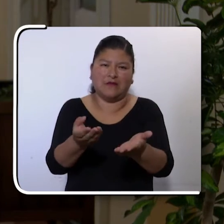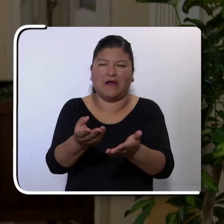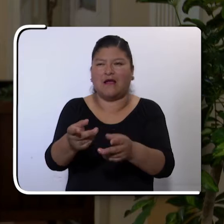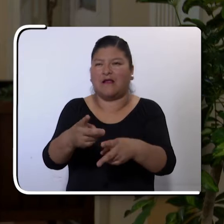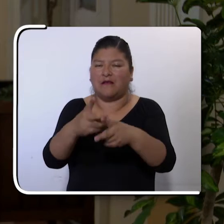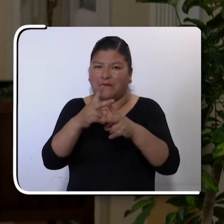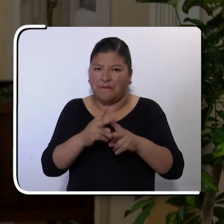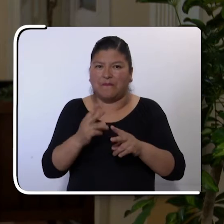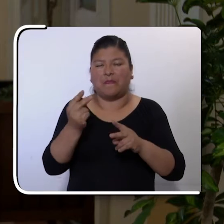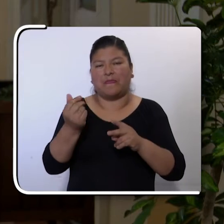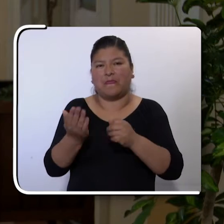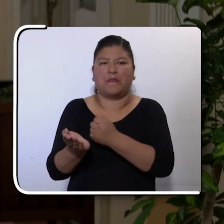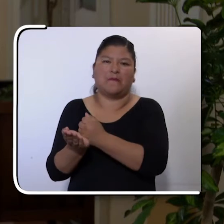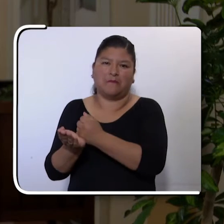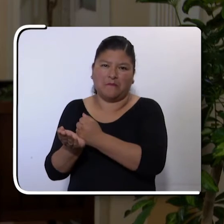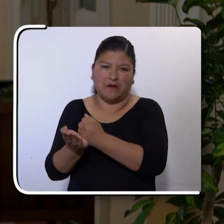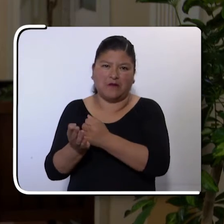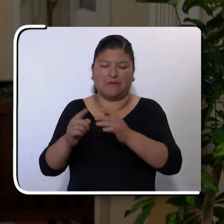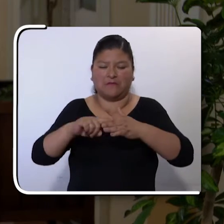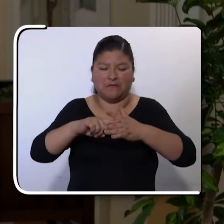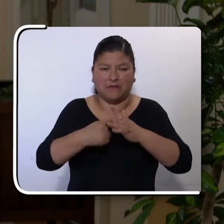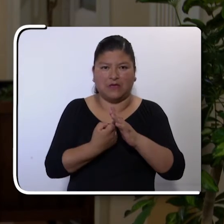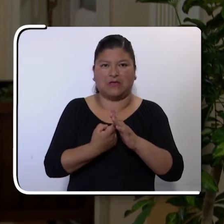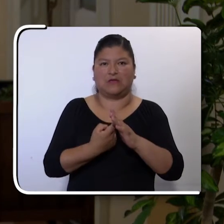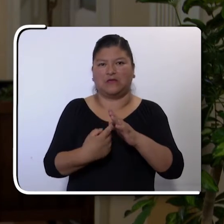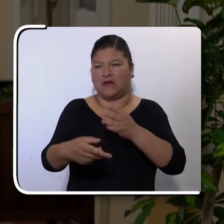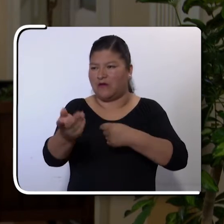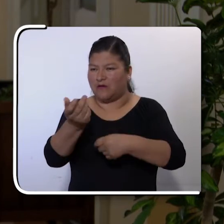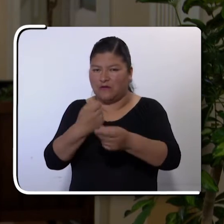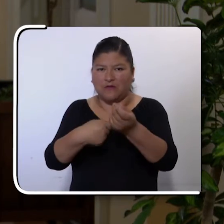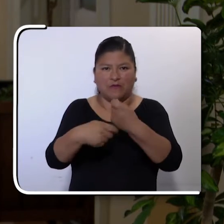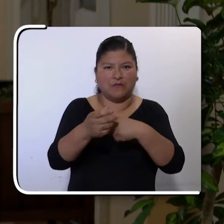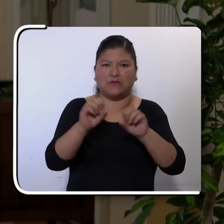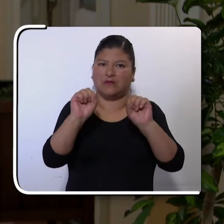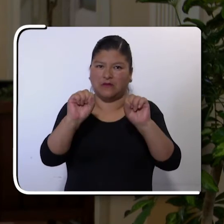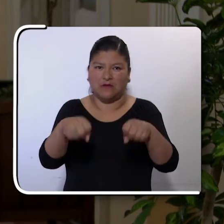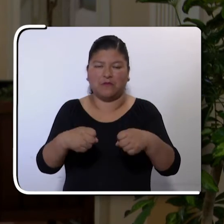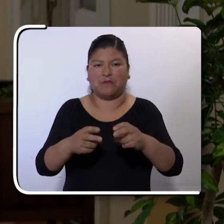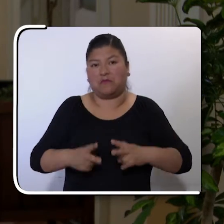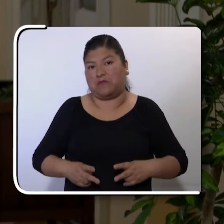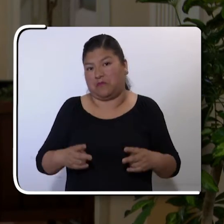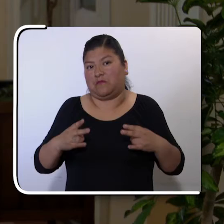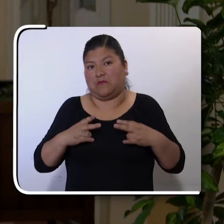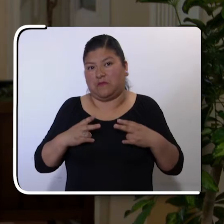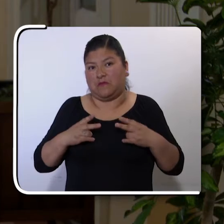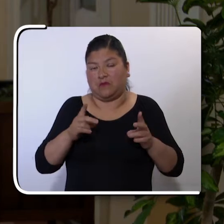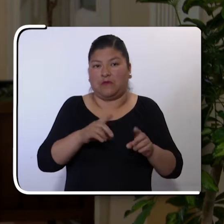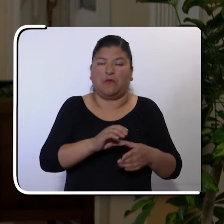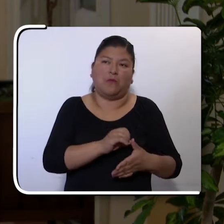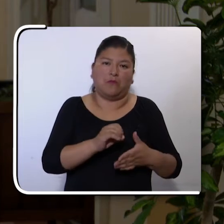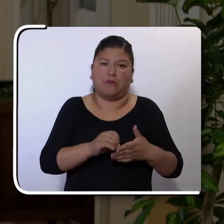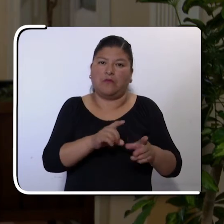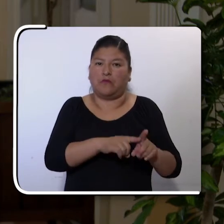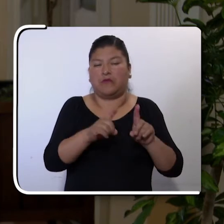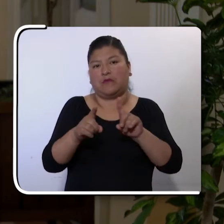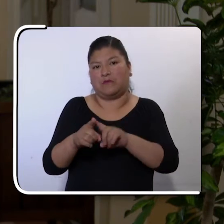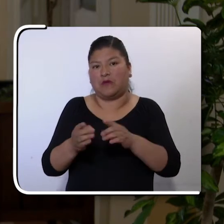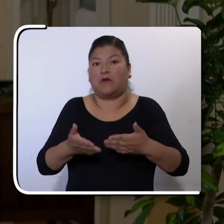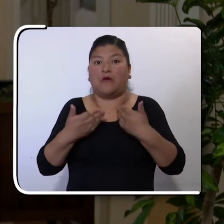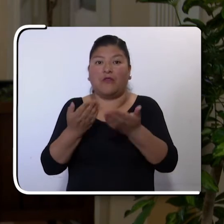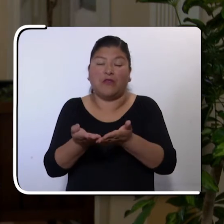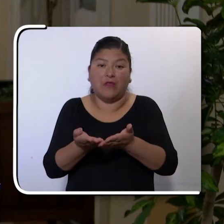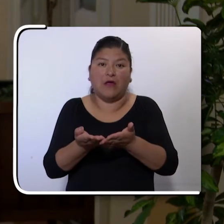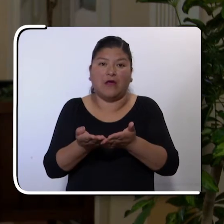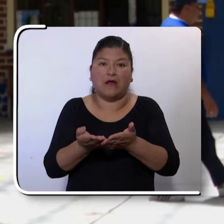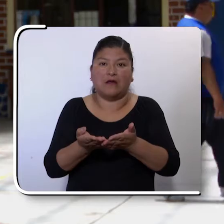tal vez, créditos para poder iniciar comercios para que ellos puedan subsistir, o también poderles dar